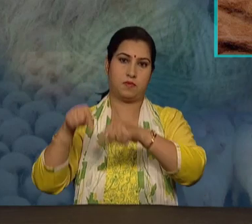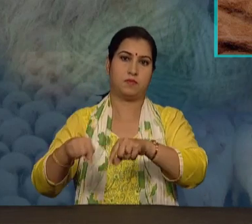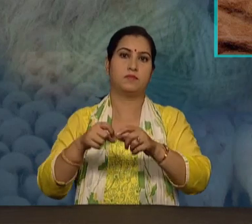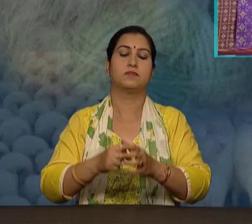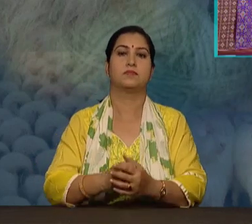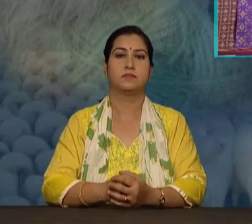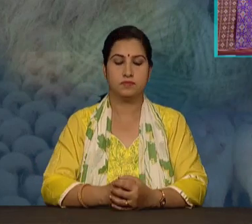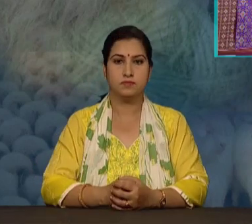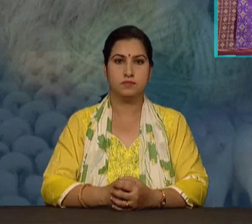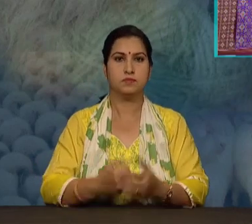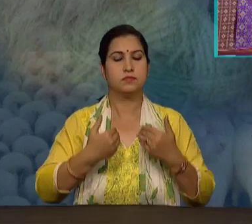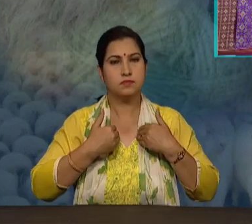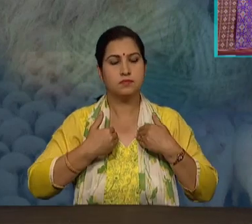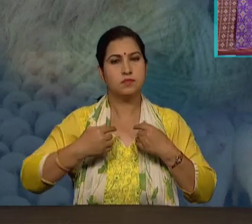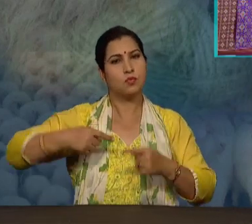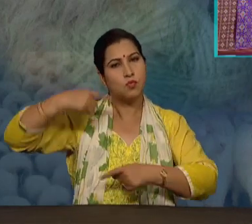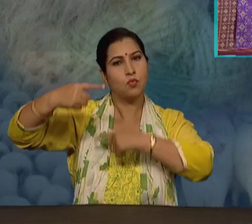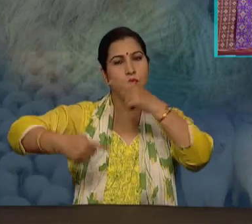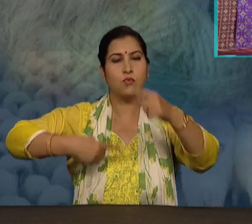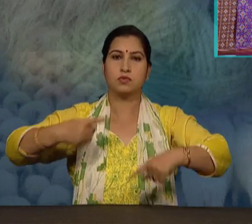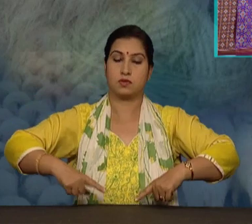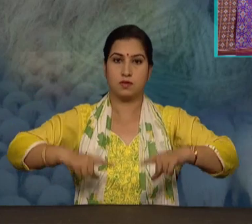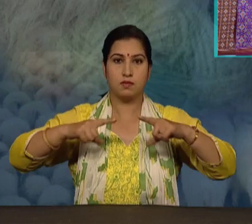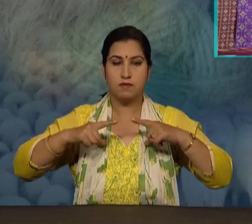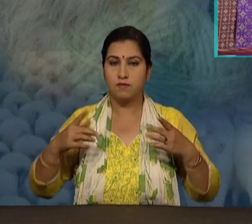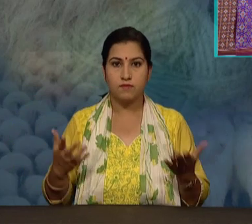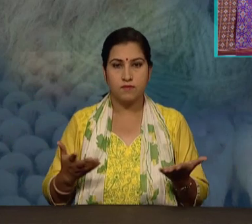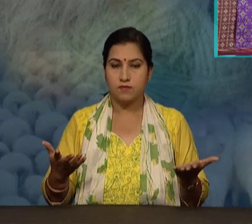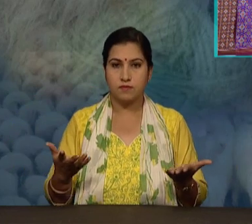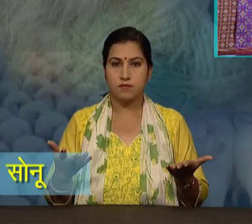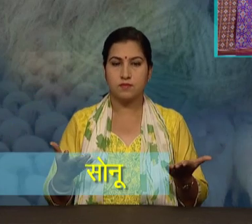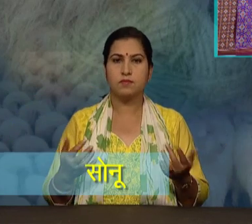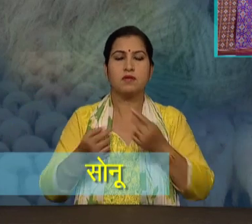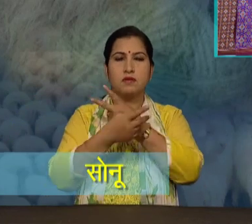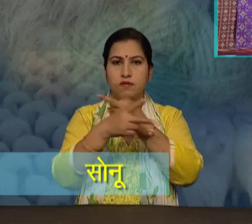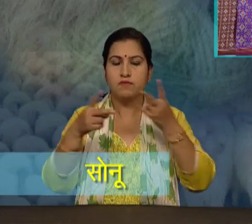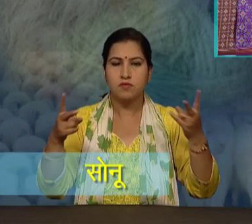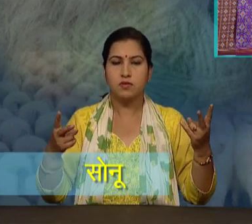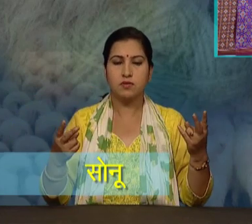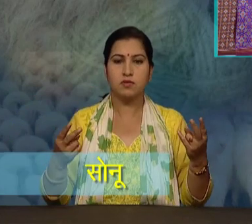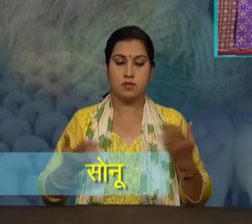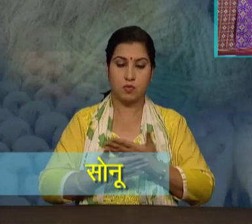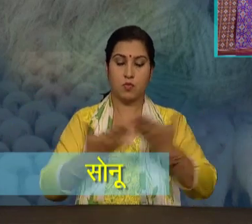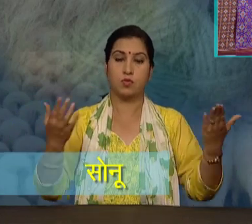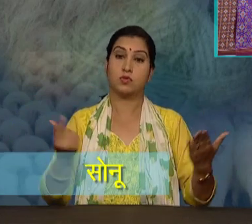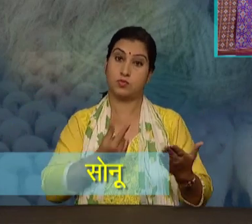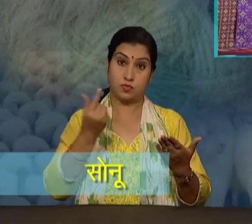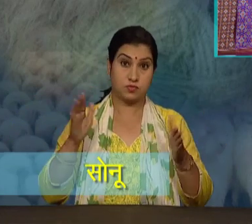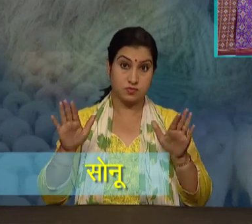हम अपने दैनिक जीवन में अन्य प्रकार के वस्त्रों का भी उपियोग करते हैं